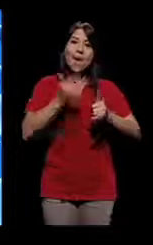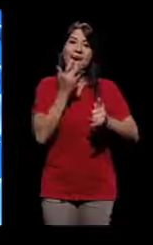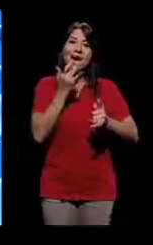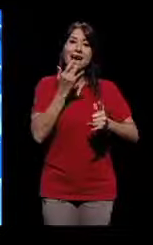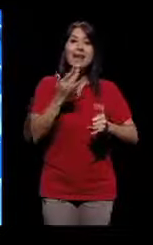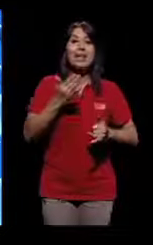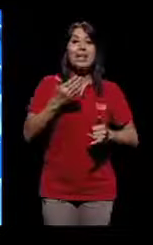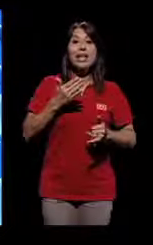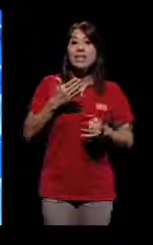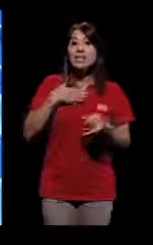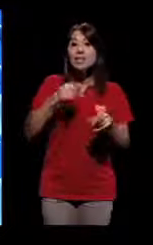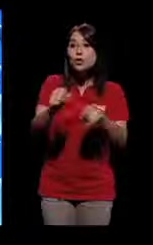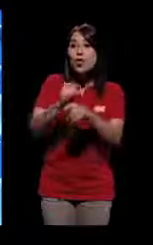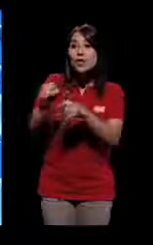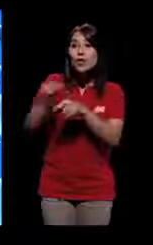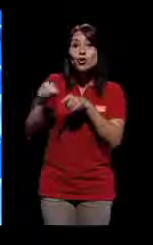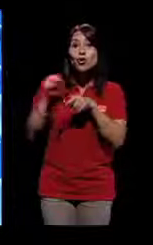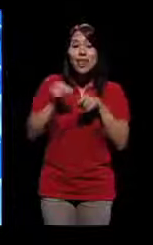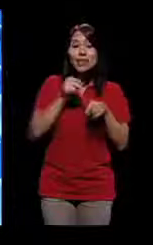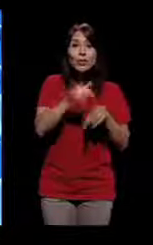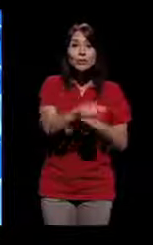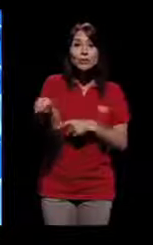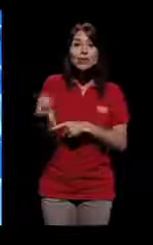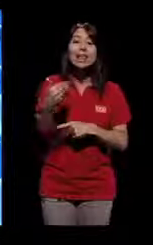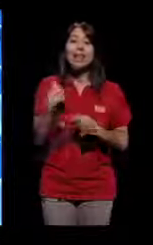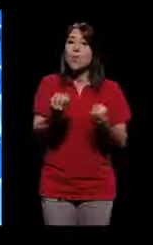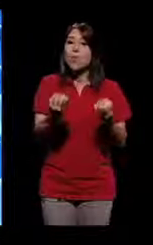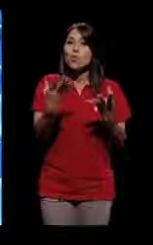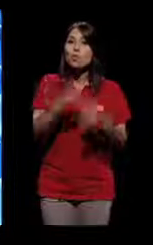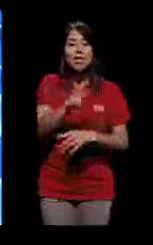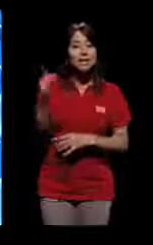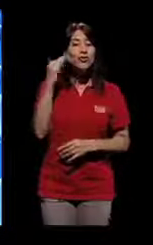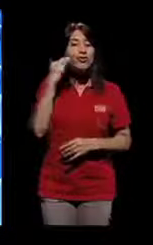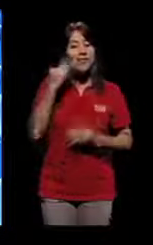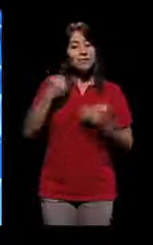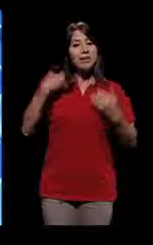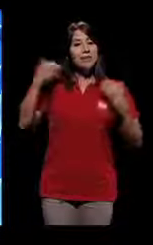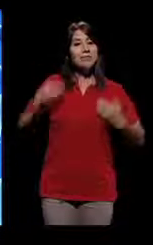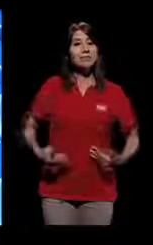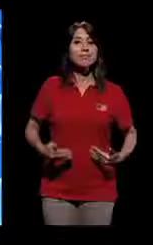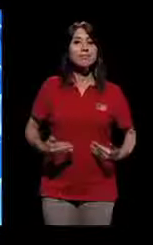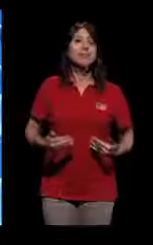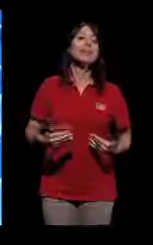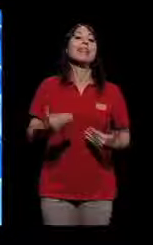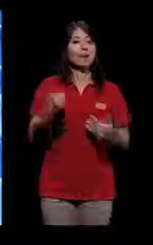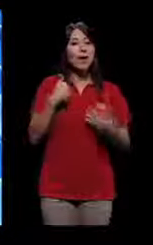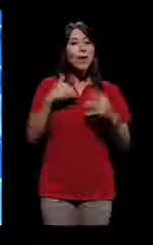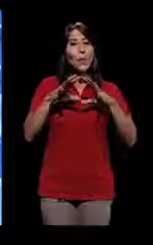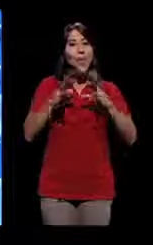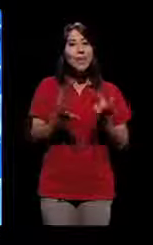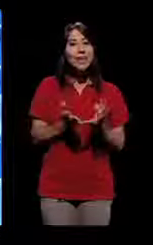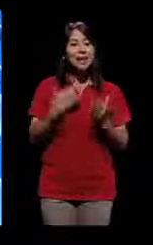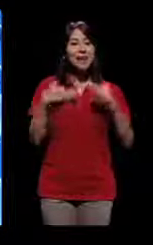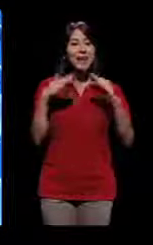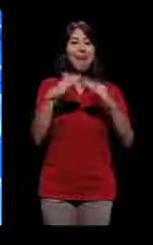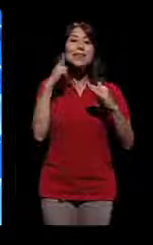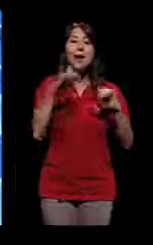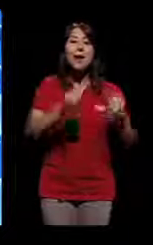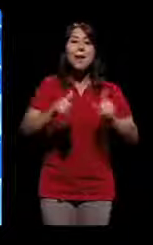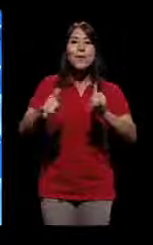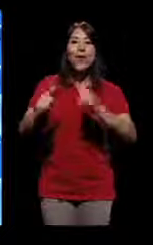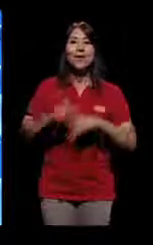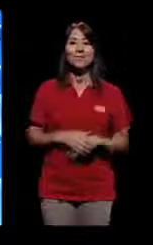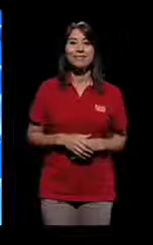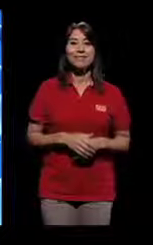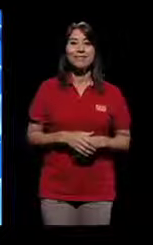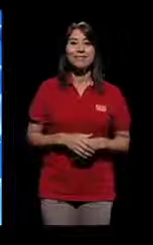Siempre ha sido mi juguete preferido desde que era chiquita, la bola. Y mis sobrinos nietos, que tengo muchos,